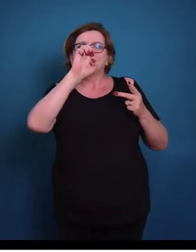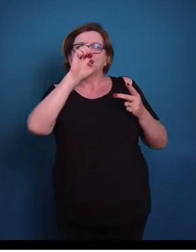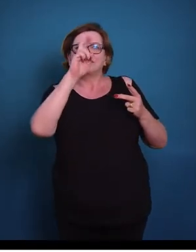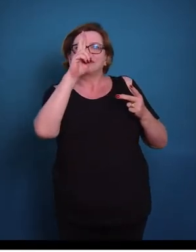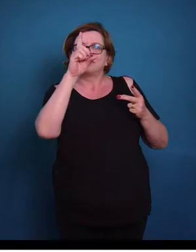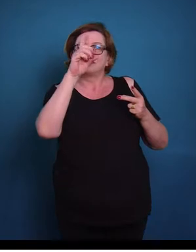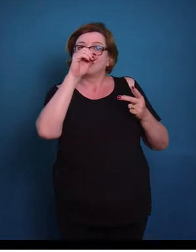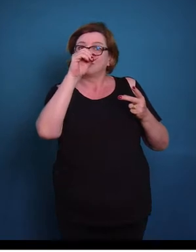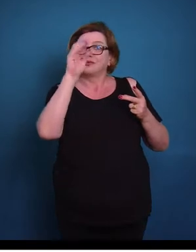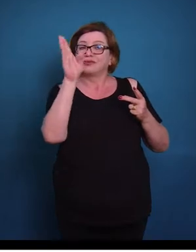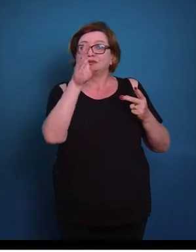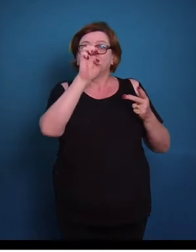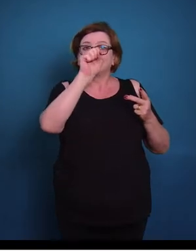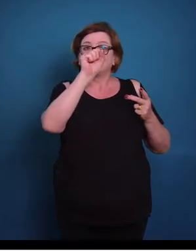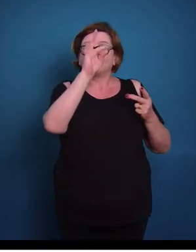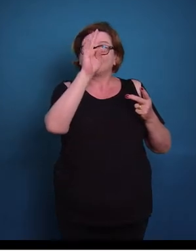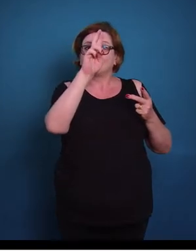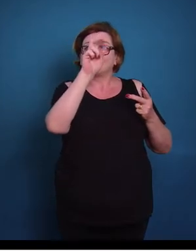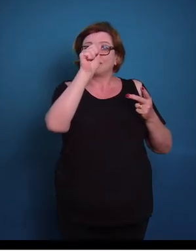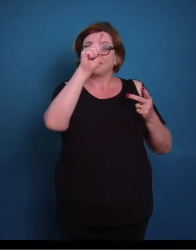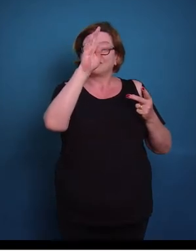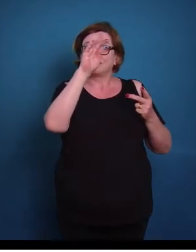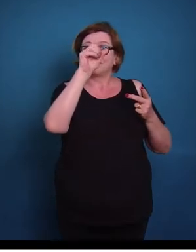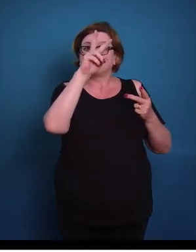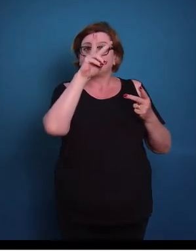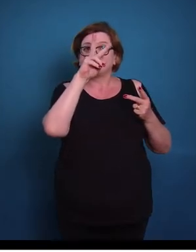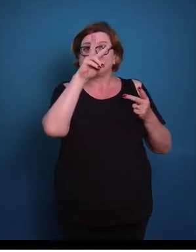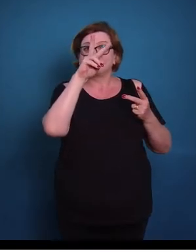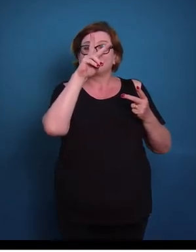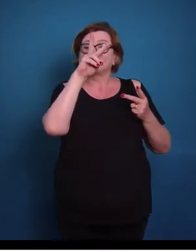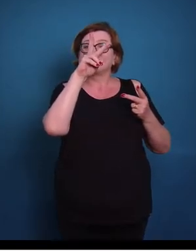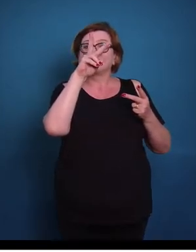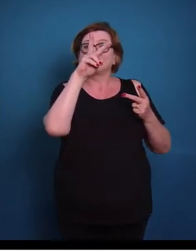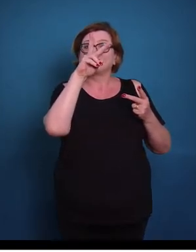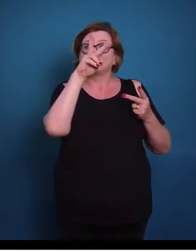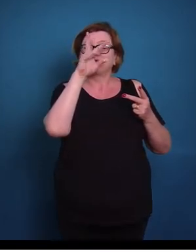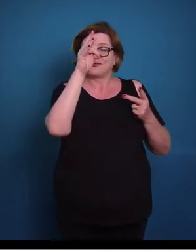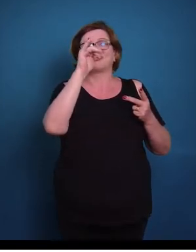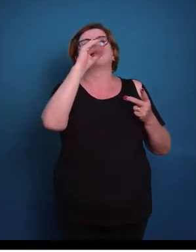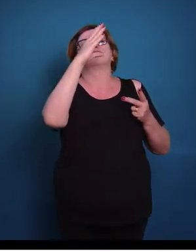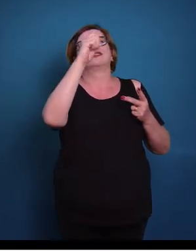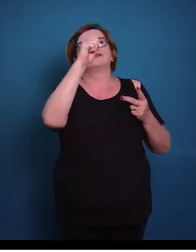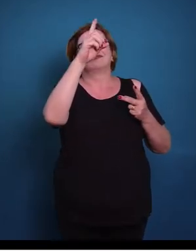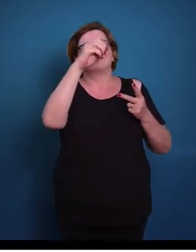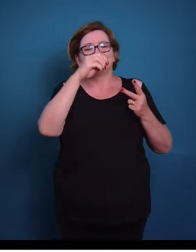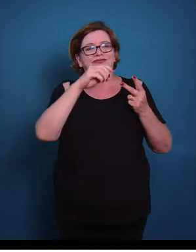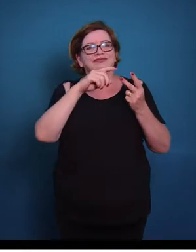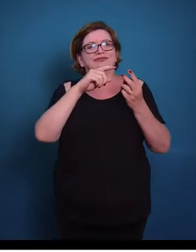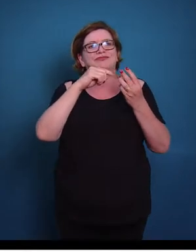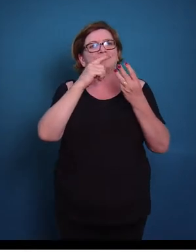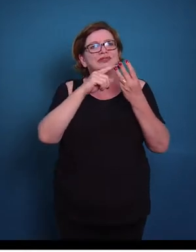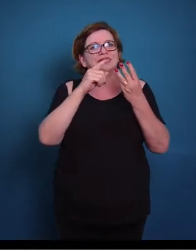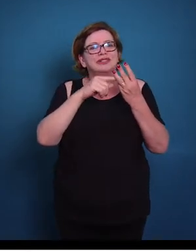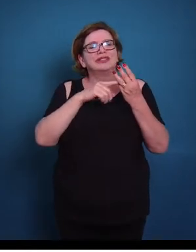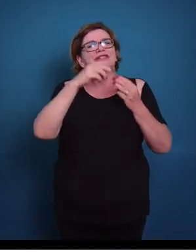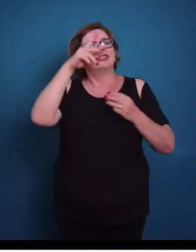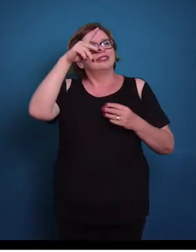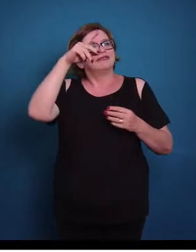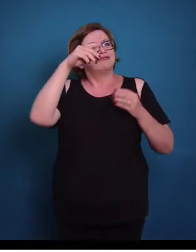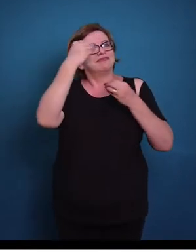simples nós temos da forma pavimentosa, cúbico e prismático e o epitélio estratificado, pavimentoso, de transição, cúbico e prismático.